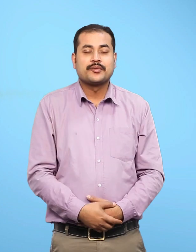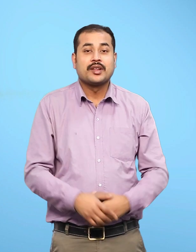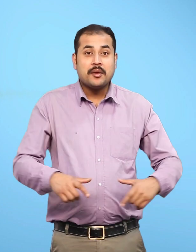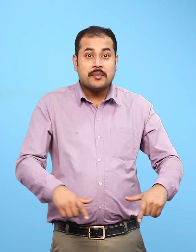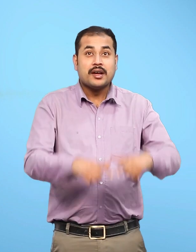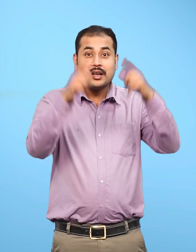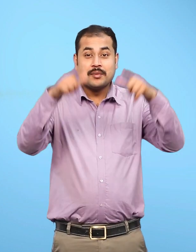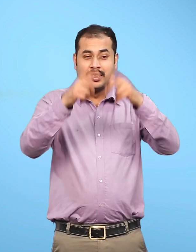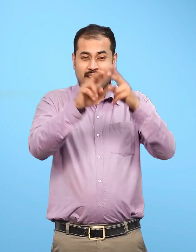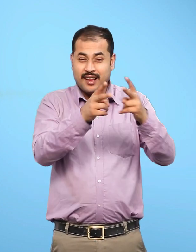अलग-अलग पेड़ चुनो